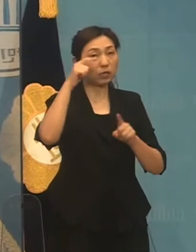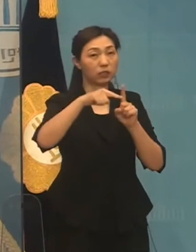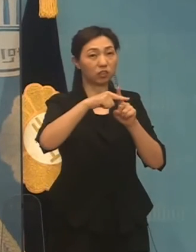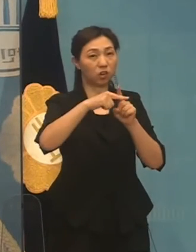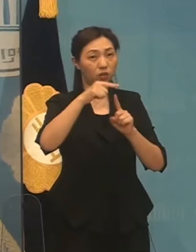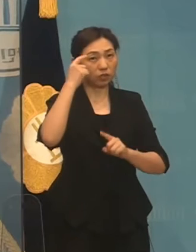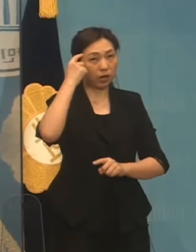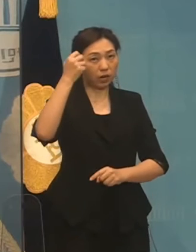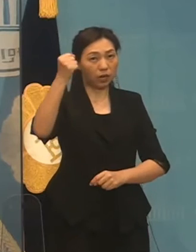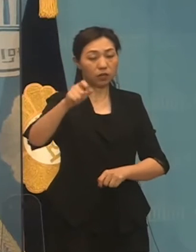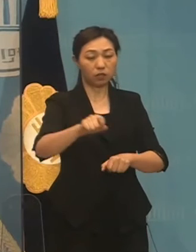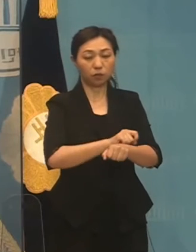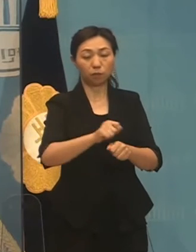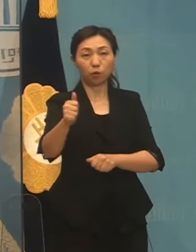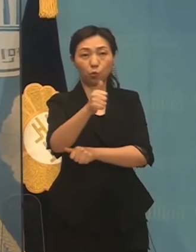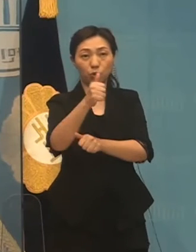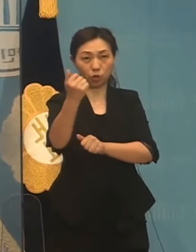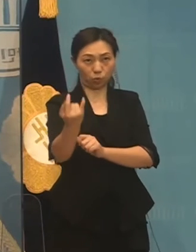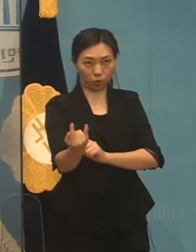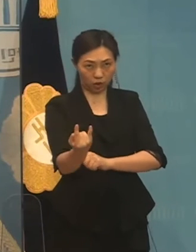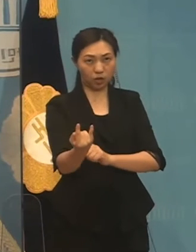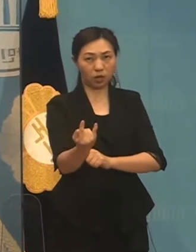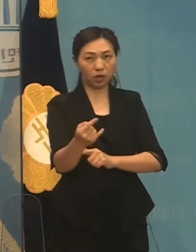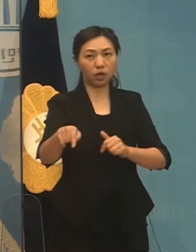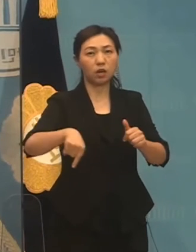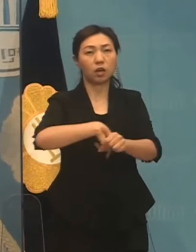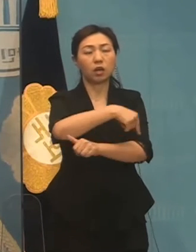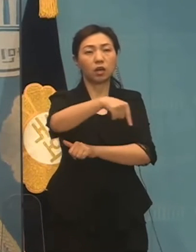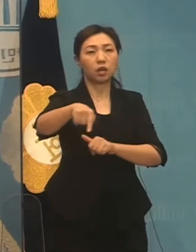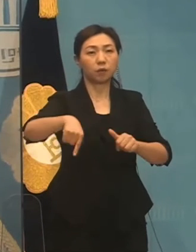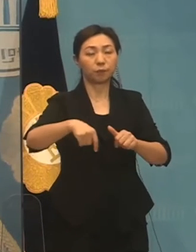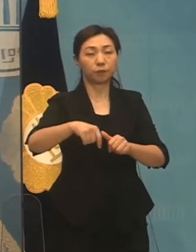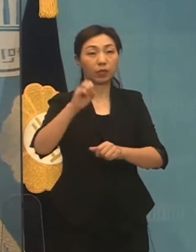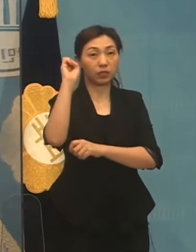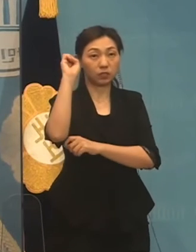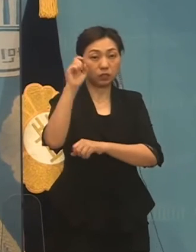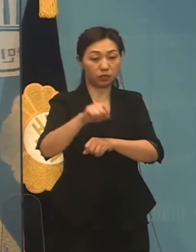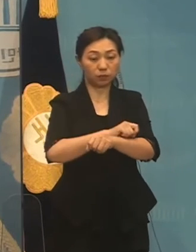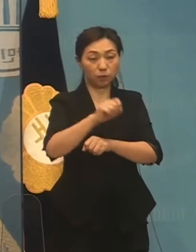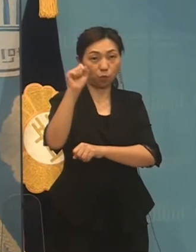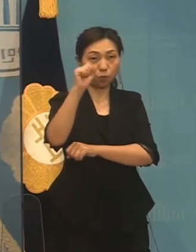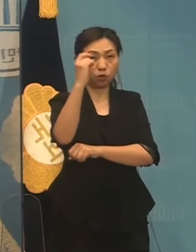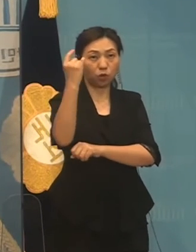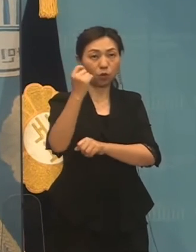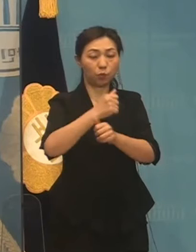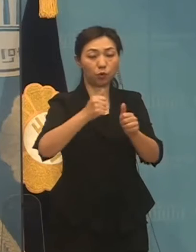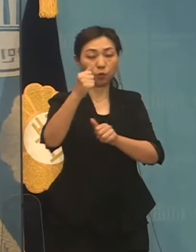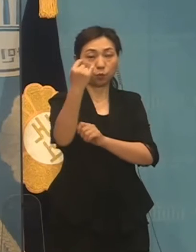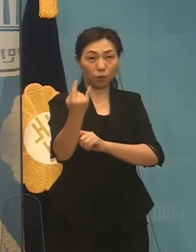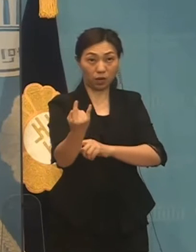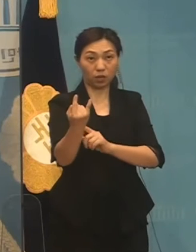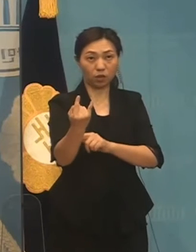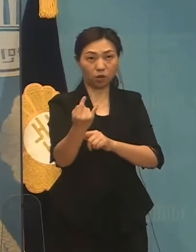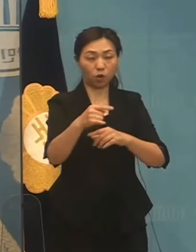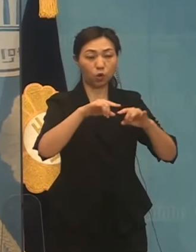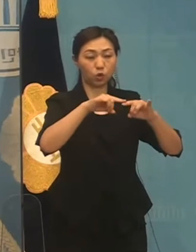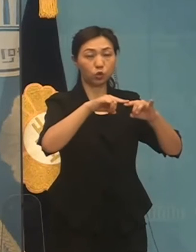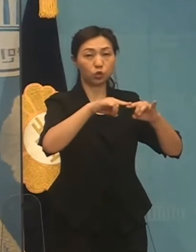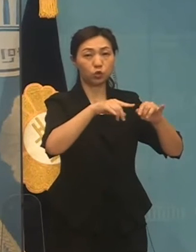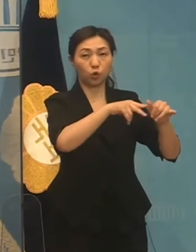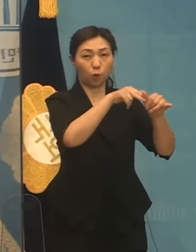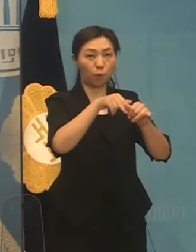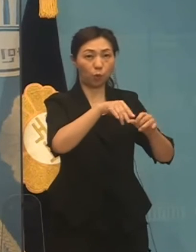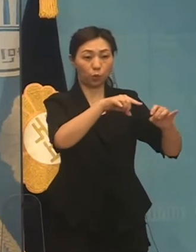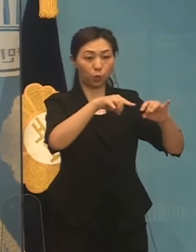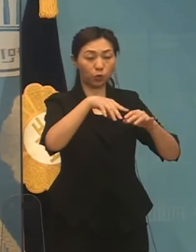특위를 통해 언론중재법은 물론 정보통신망 이용속집 및